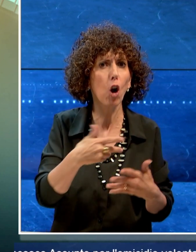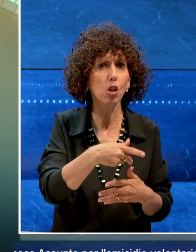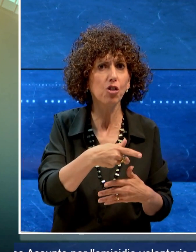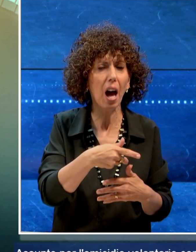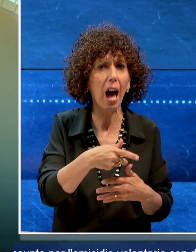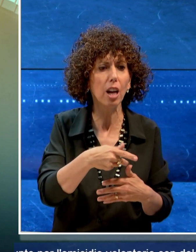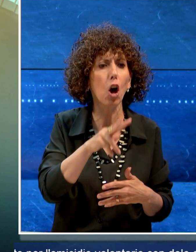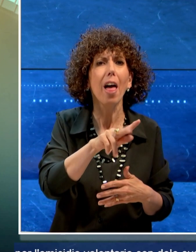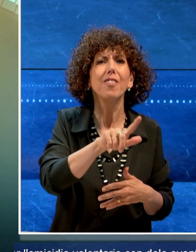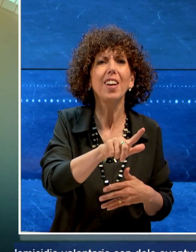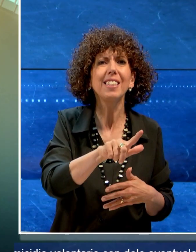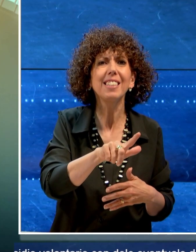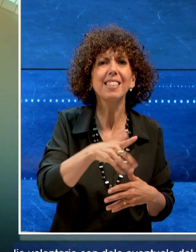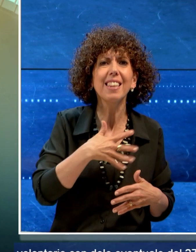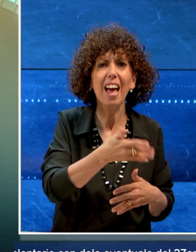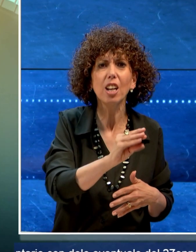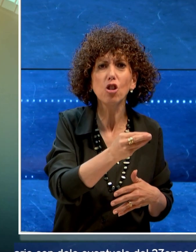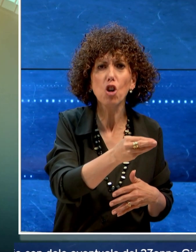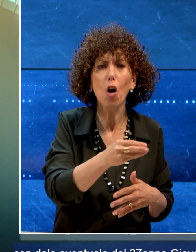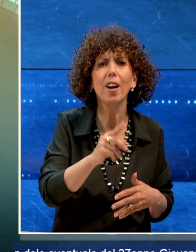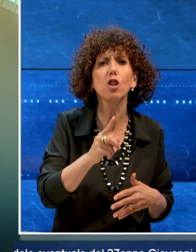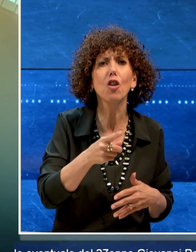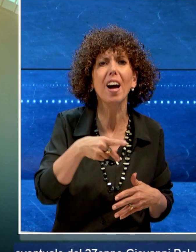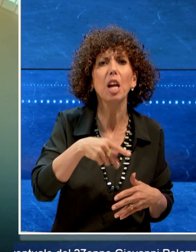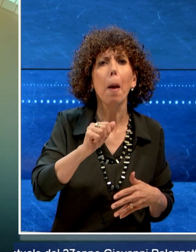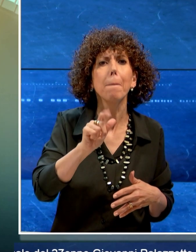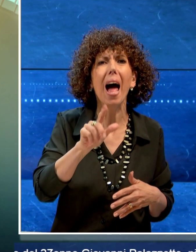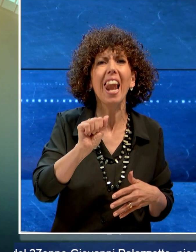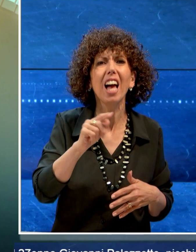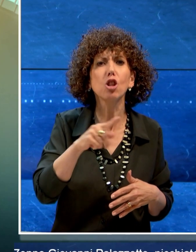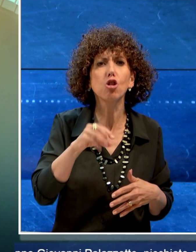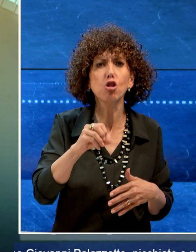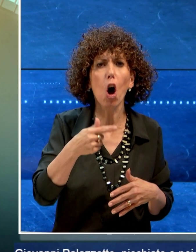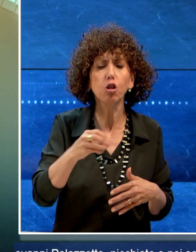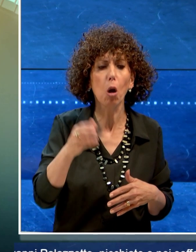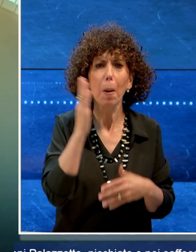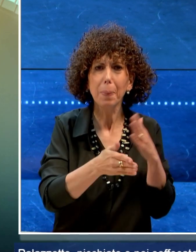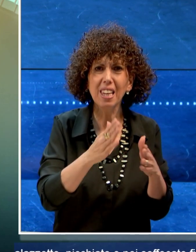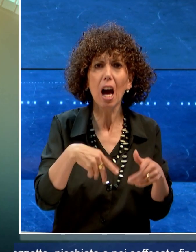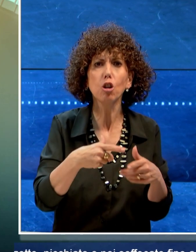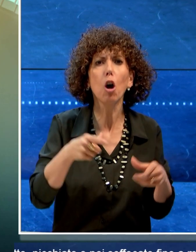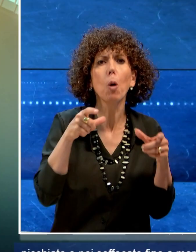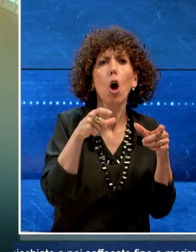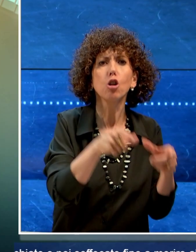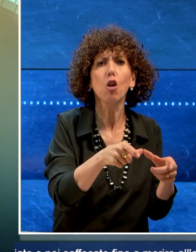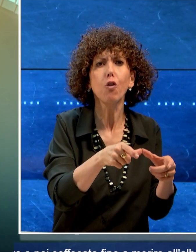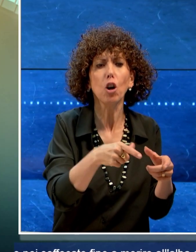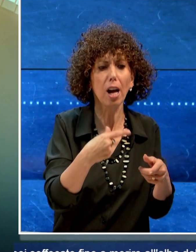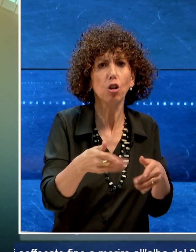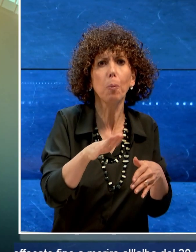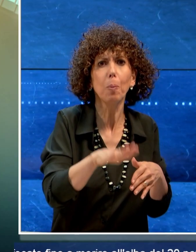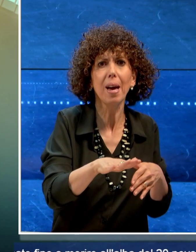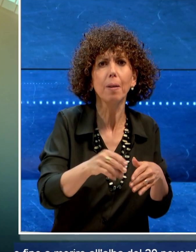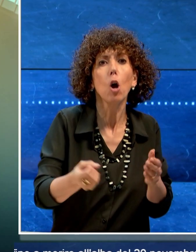del 27enne Giovanni Palazzotto, picchiato e poi soffocato fino a morire all'alba del 20 novembre